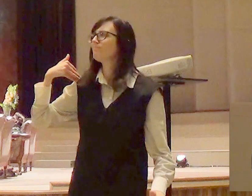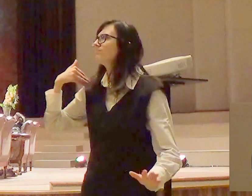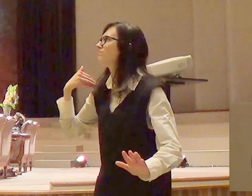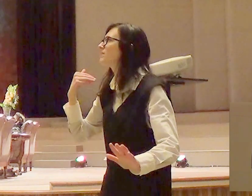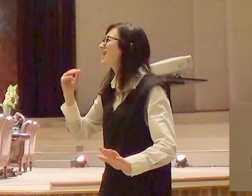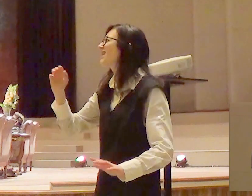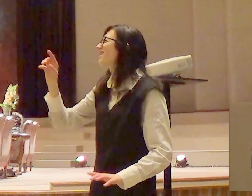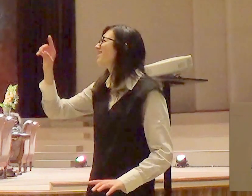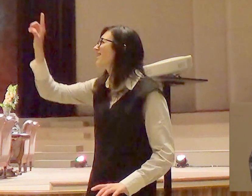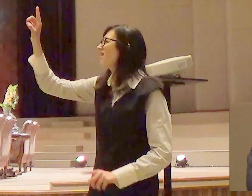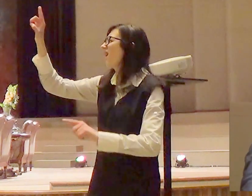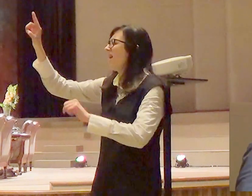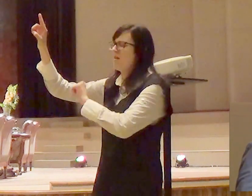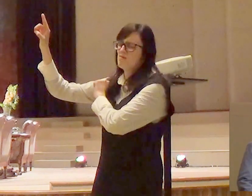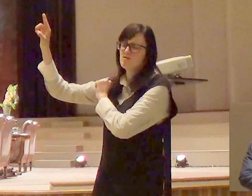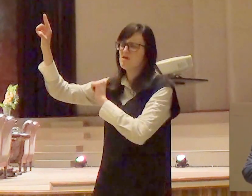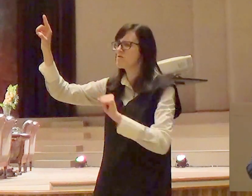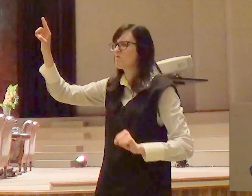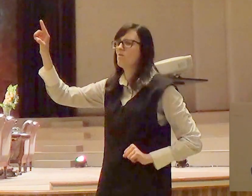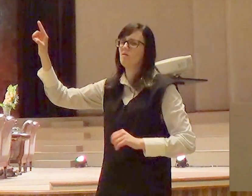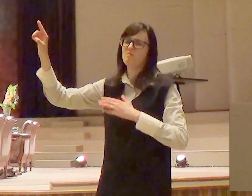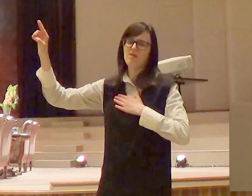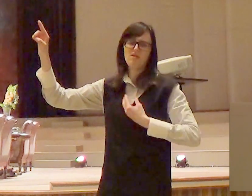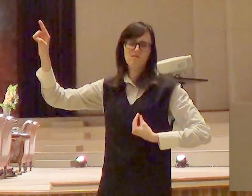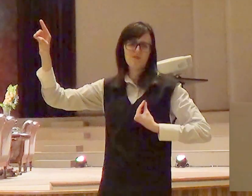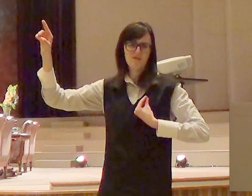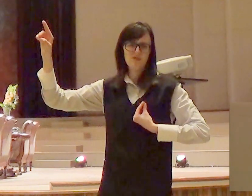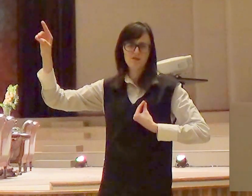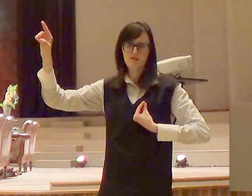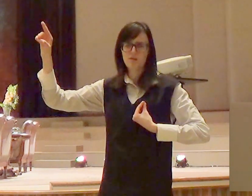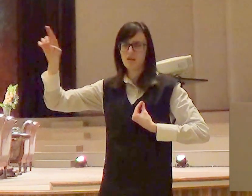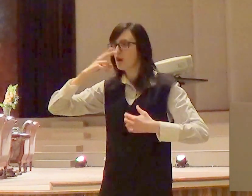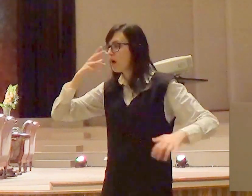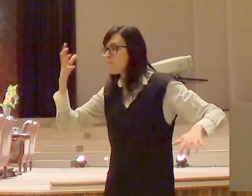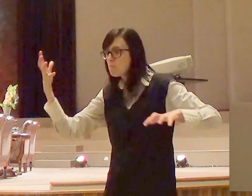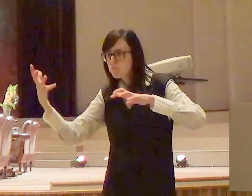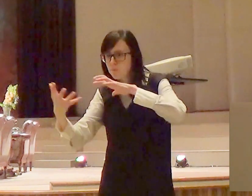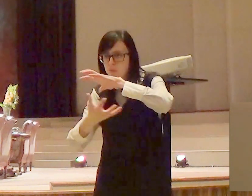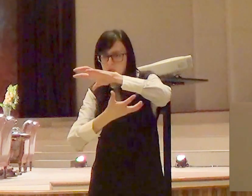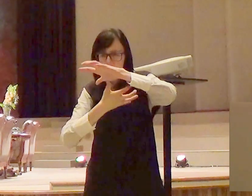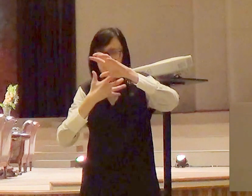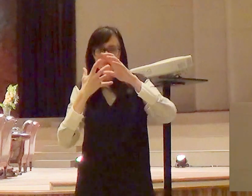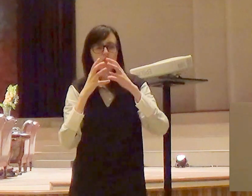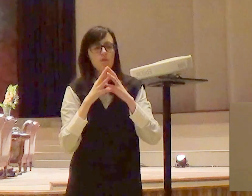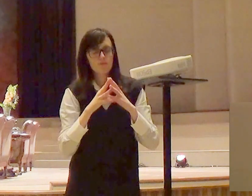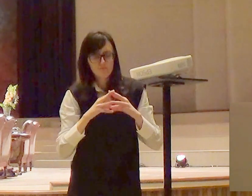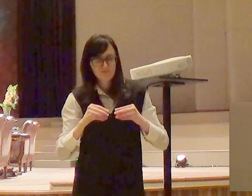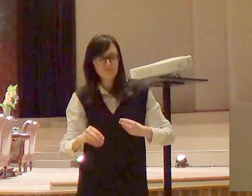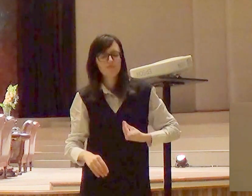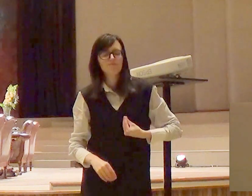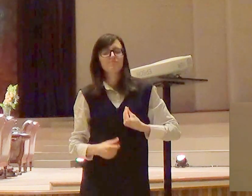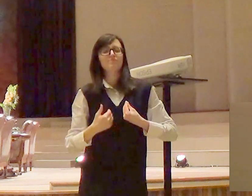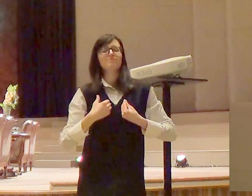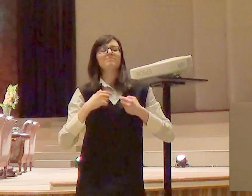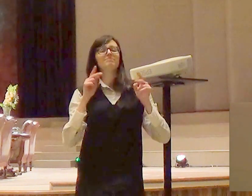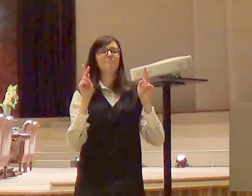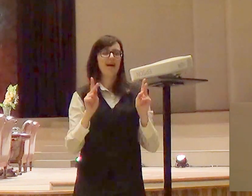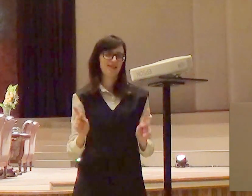da minha vida e a rebelião cesse dentro da nossa alma não adianta